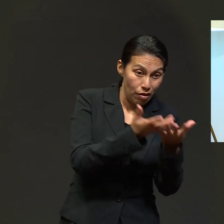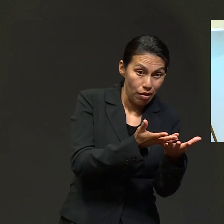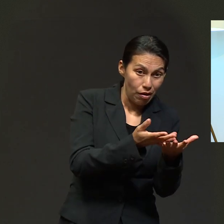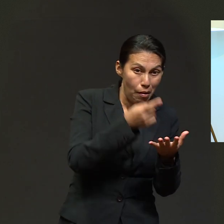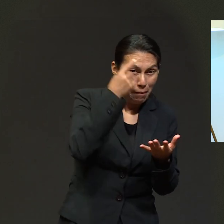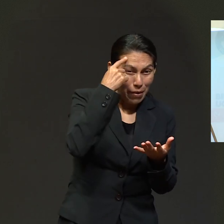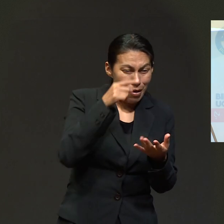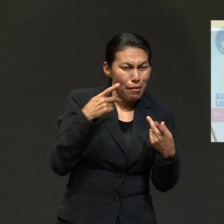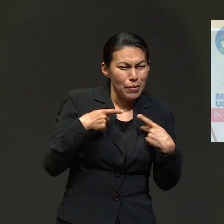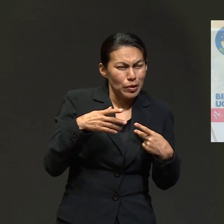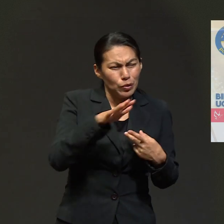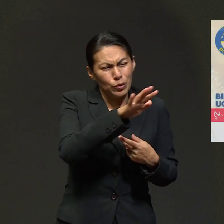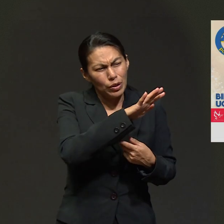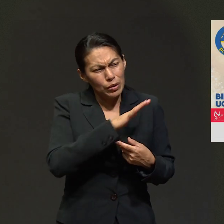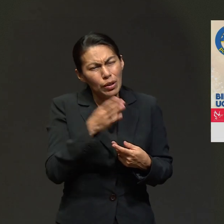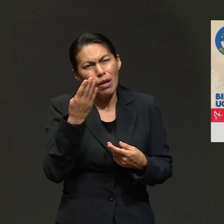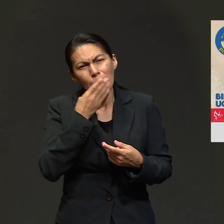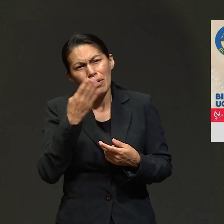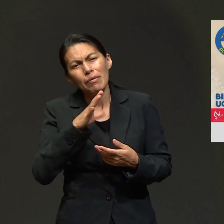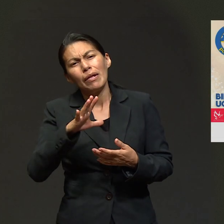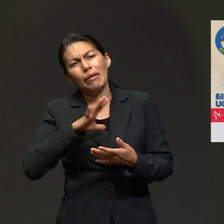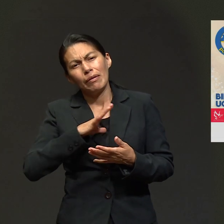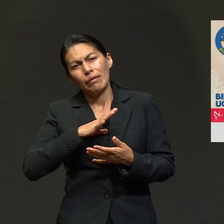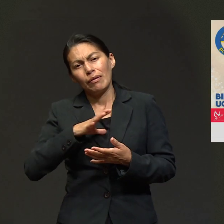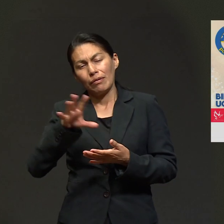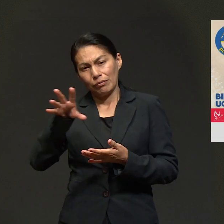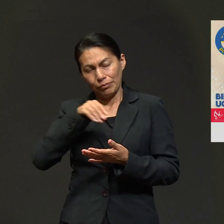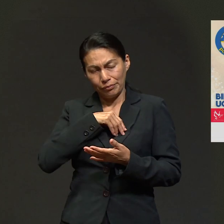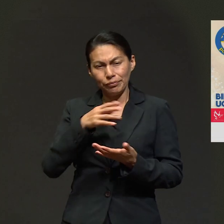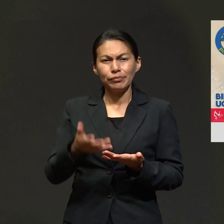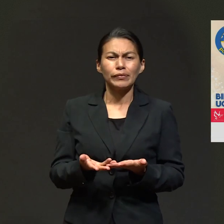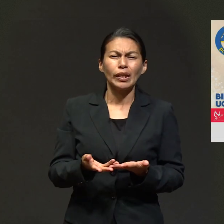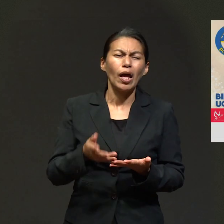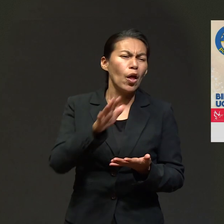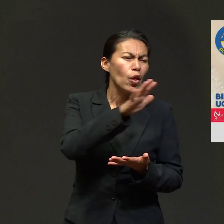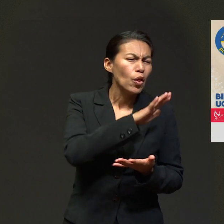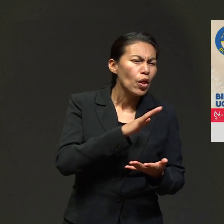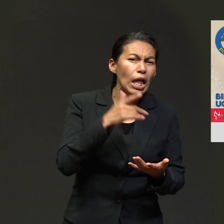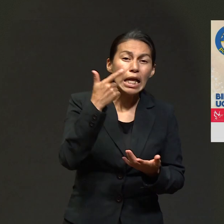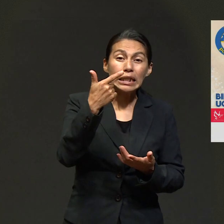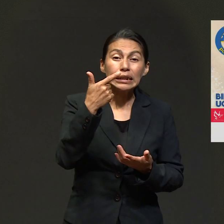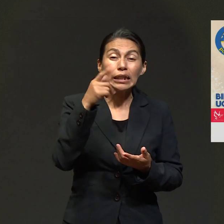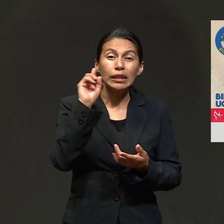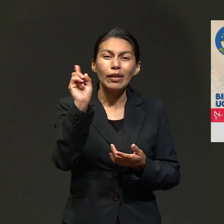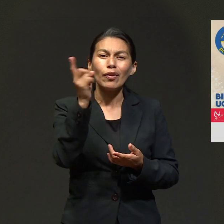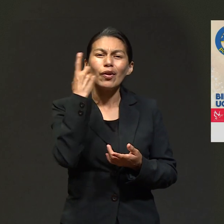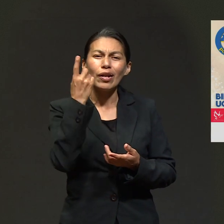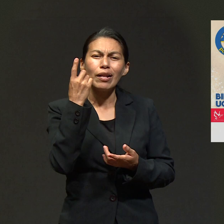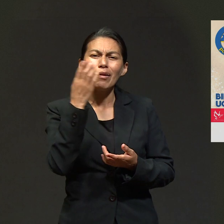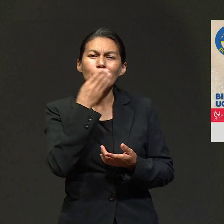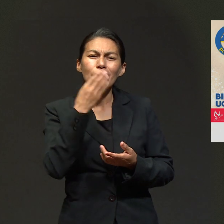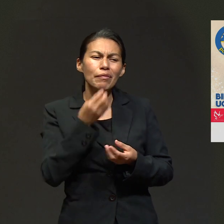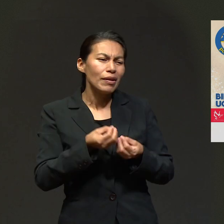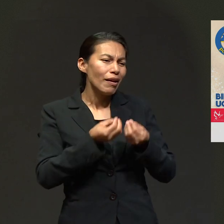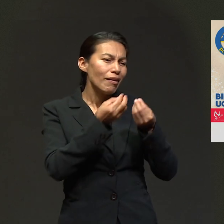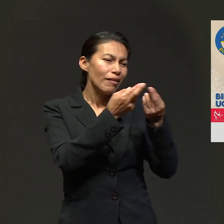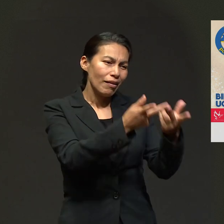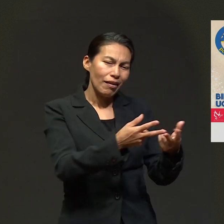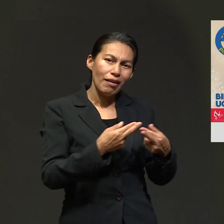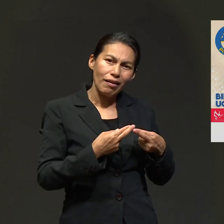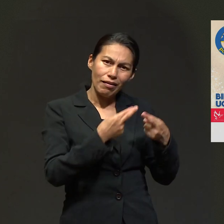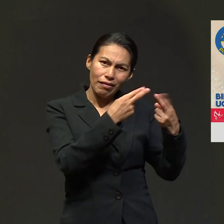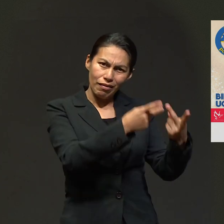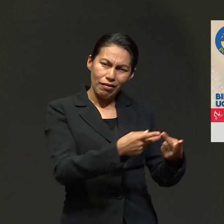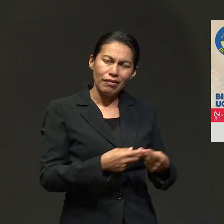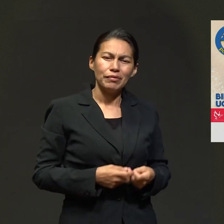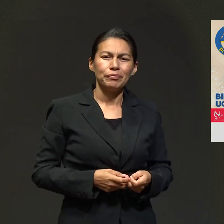poder compartir, por solo 7 dólares, poder compartir una Biblia con esas almas. Que aparte